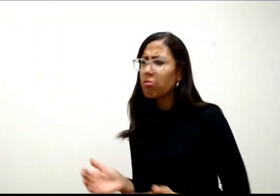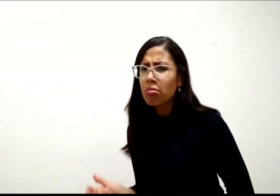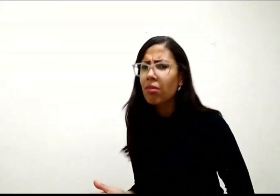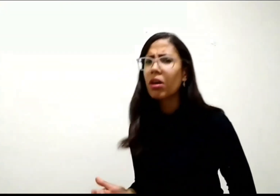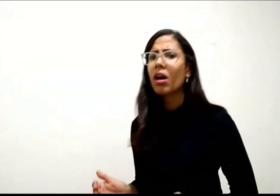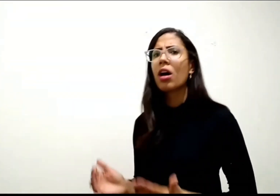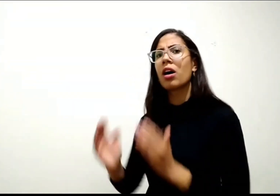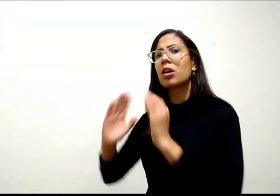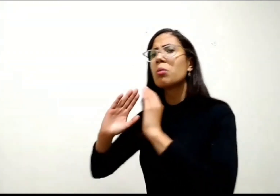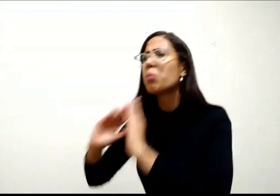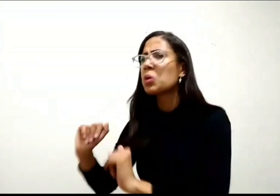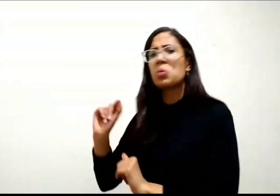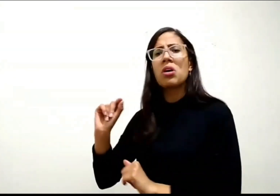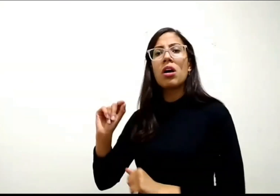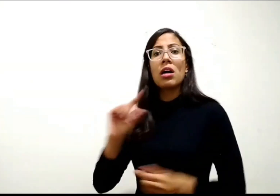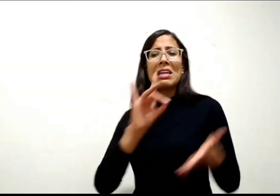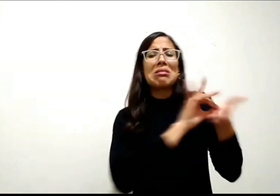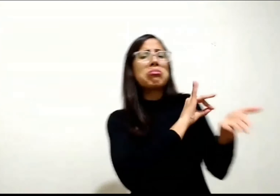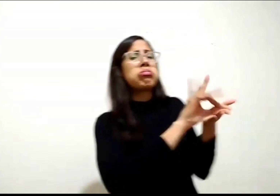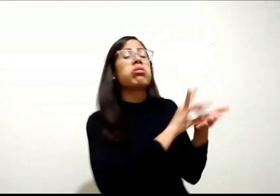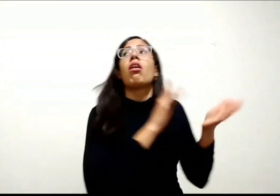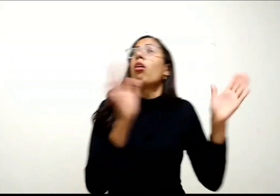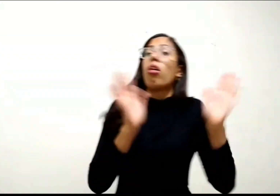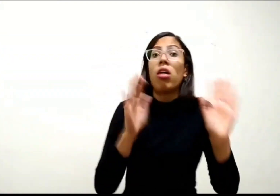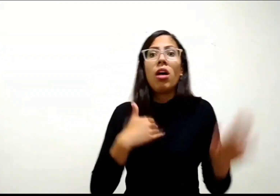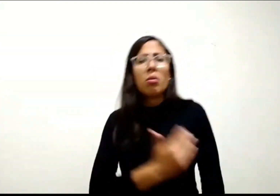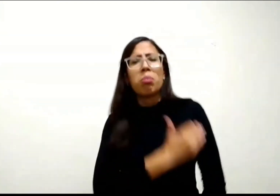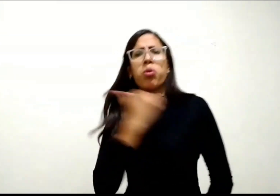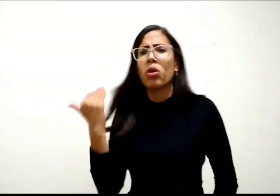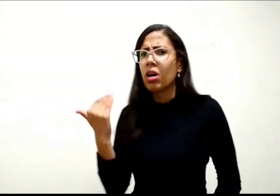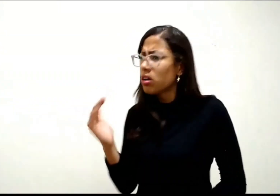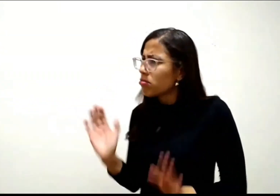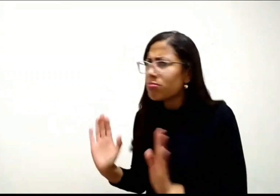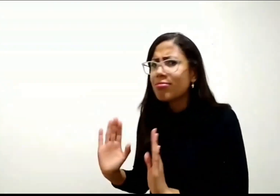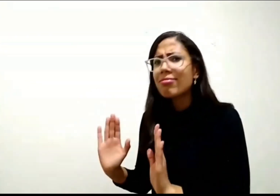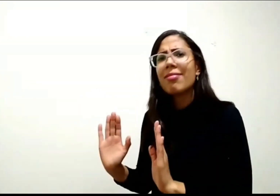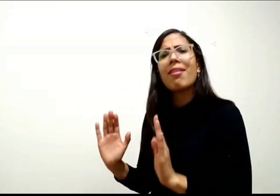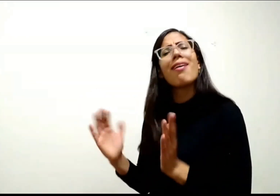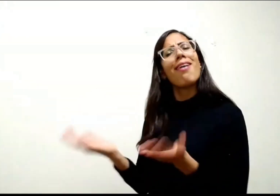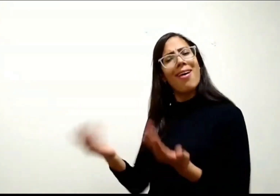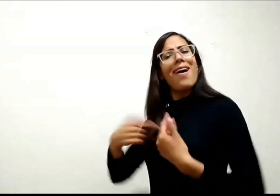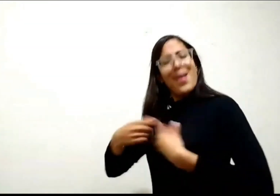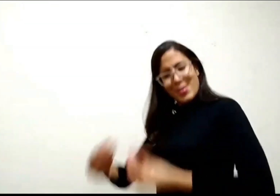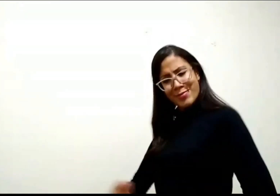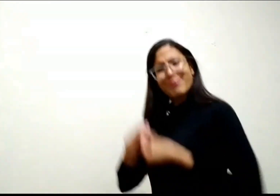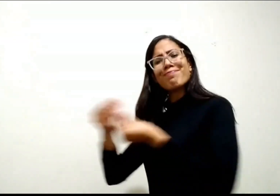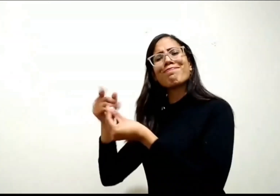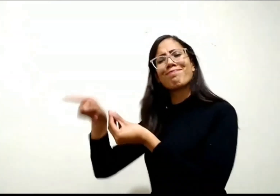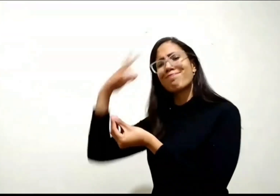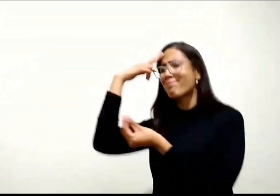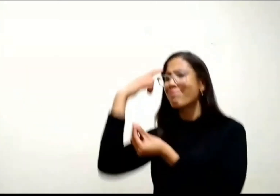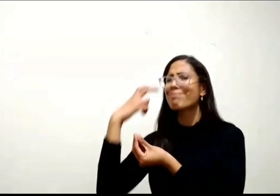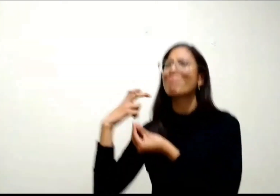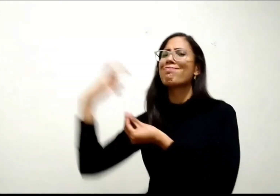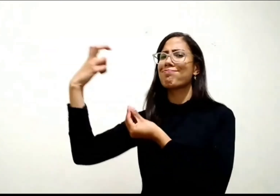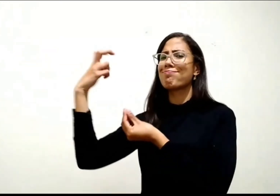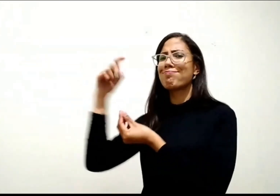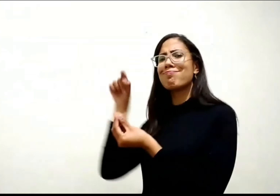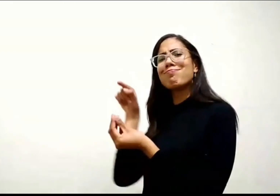e nem a morte dos teus inimigos, mas sim sabedoria para